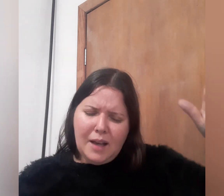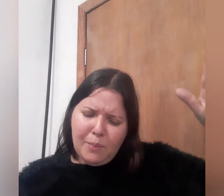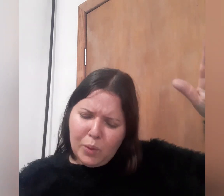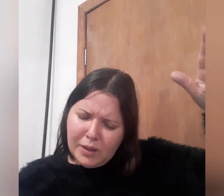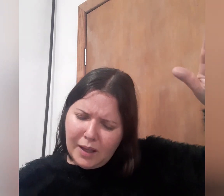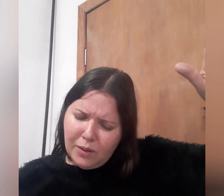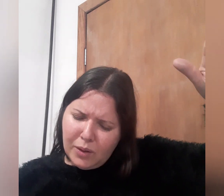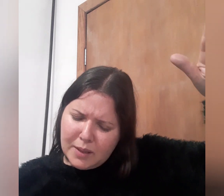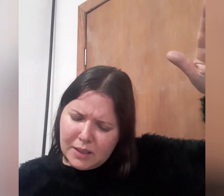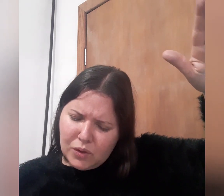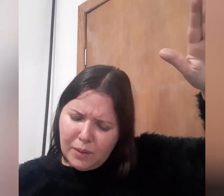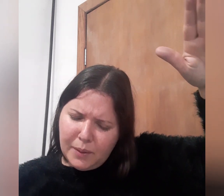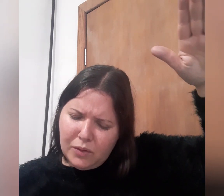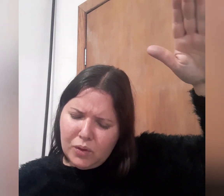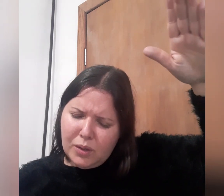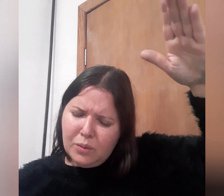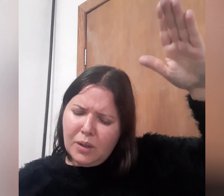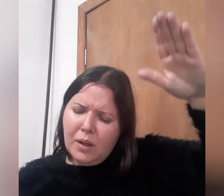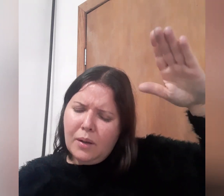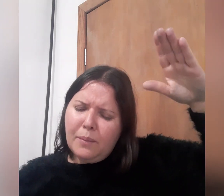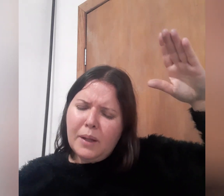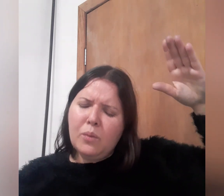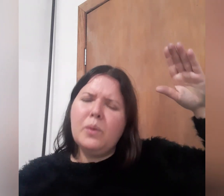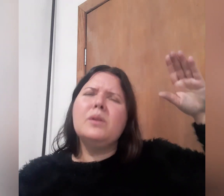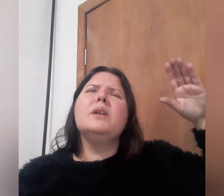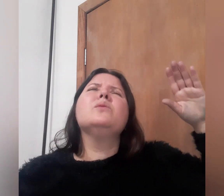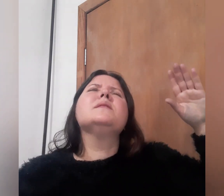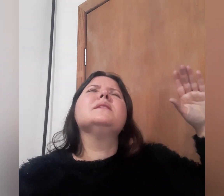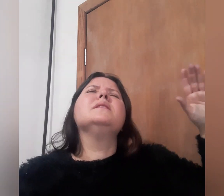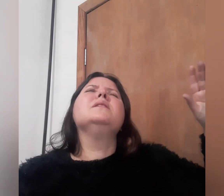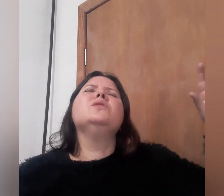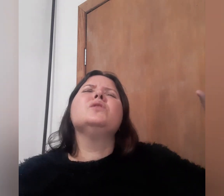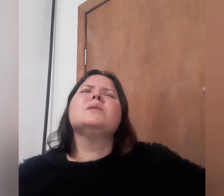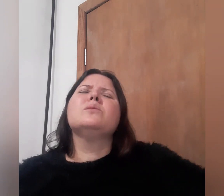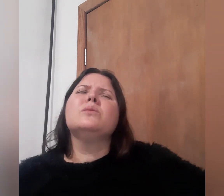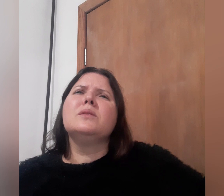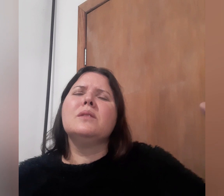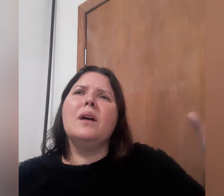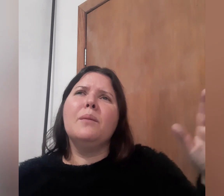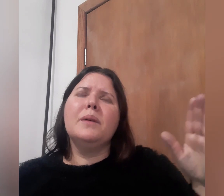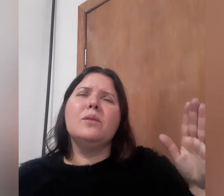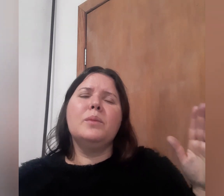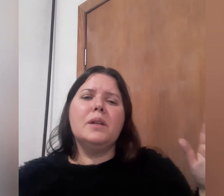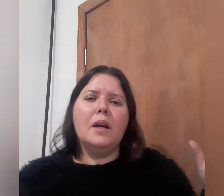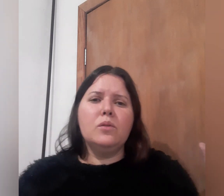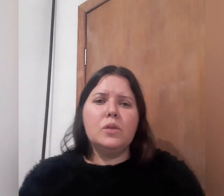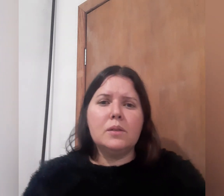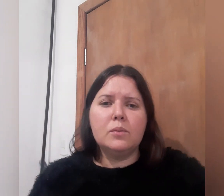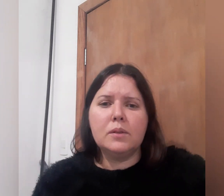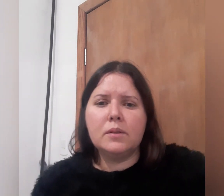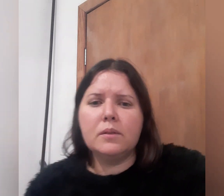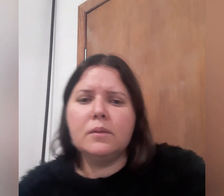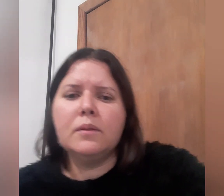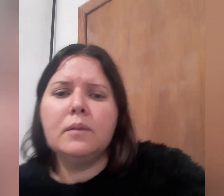Cai por terra agora e seja repreendido pelo poder do sangue de Jesus. Amém. Obrigado, Jesus. Obrigado, lá.